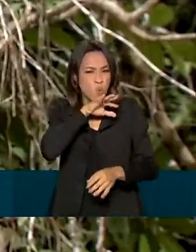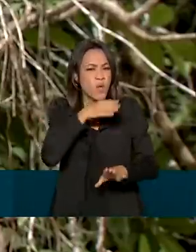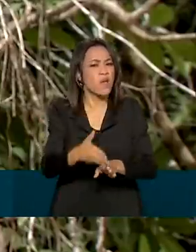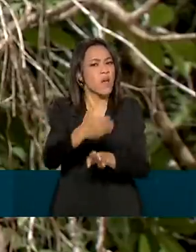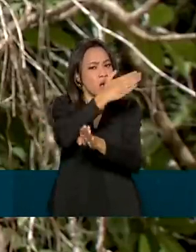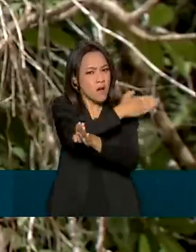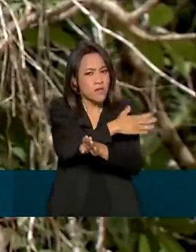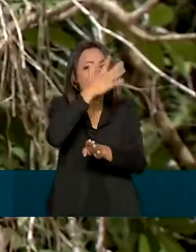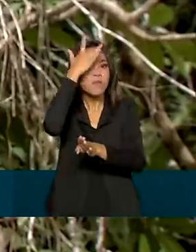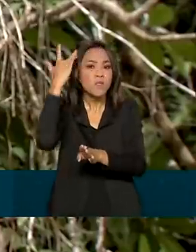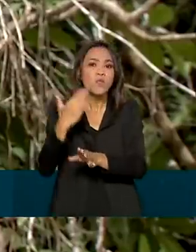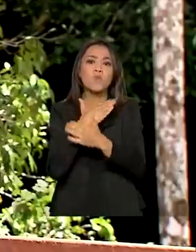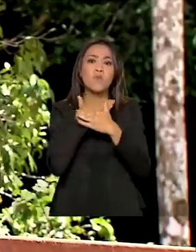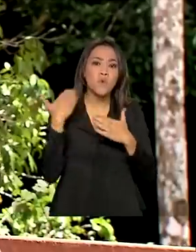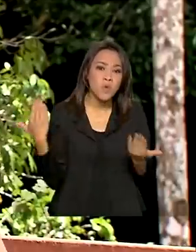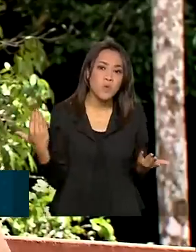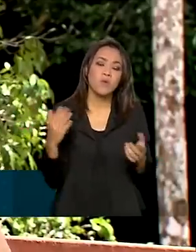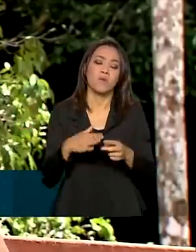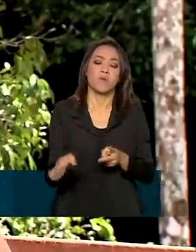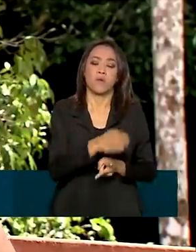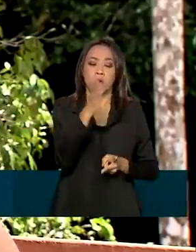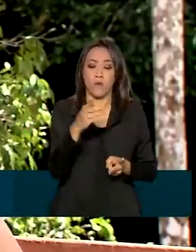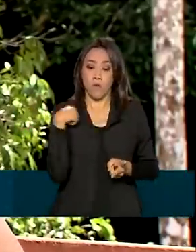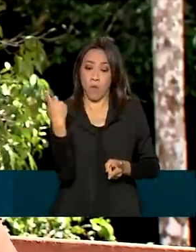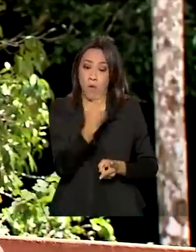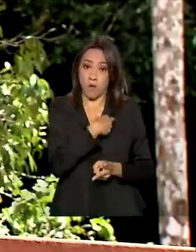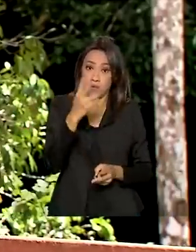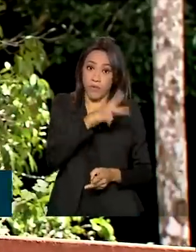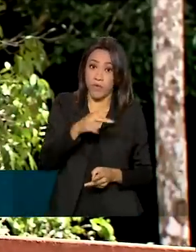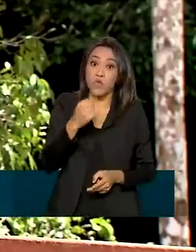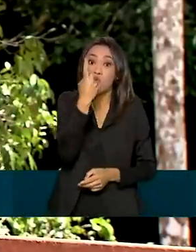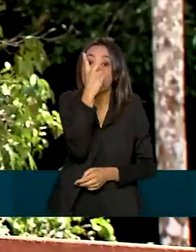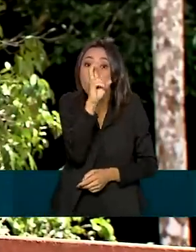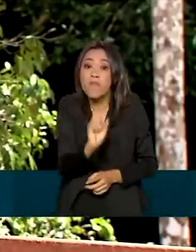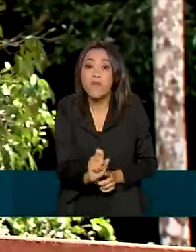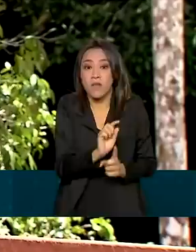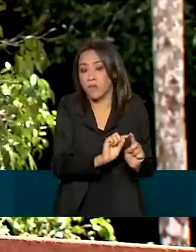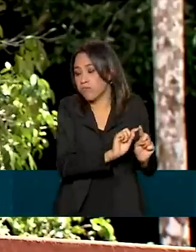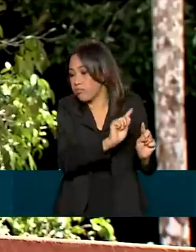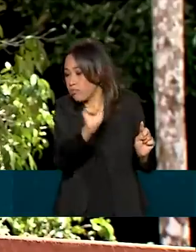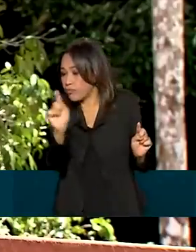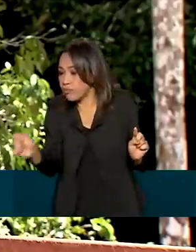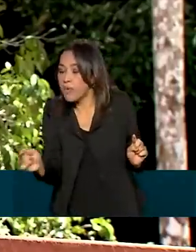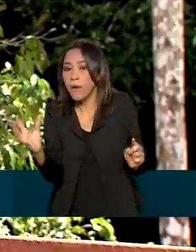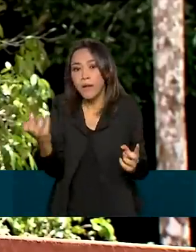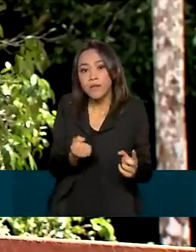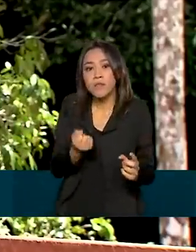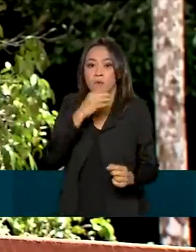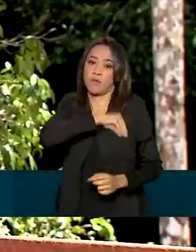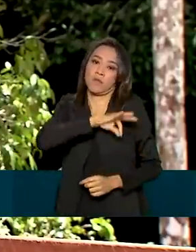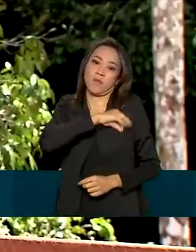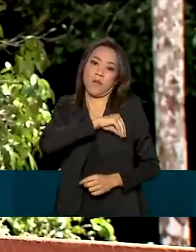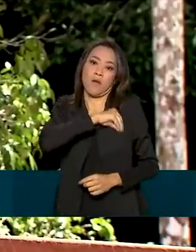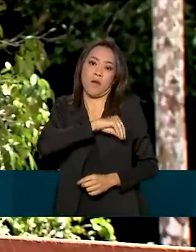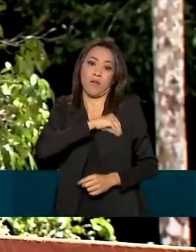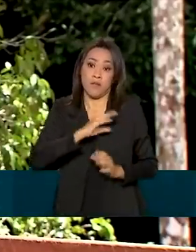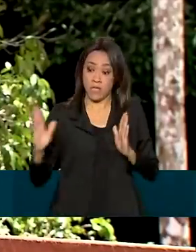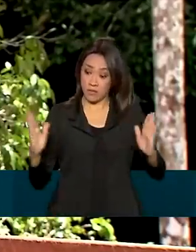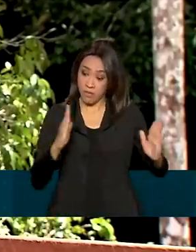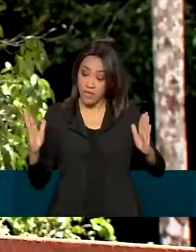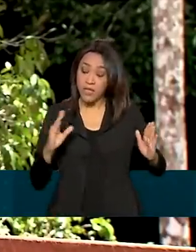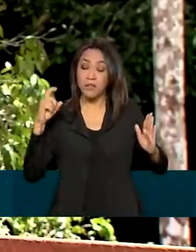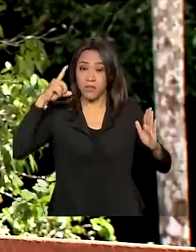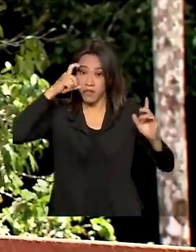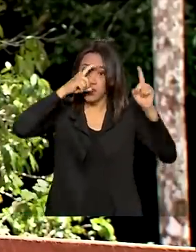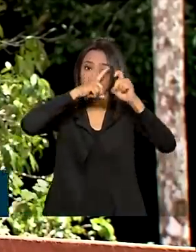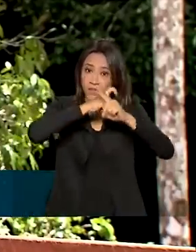os pacientes morriam no meio da estrada. Nós professores, a gente desce uma vez por mês para receber o nosso salário. E durante esse tempo, a nossa descida